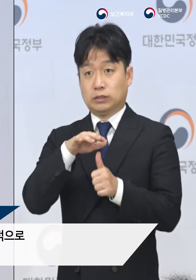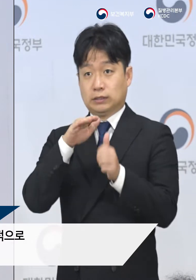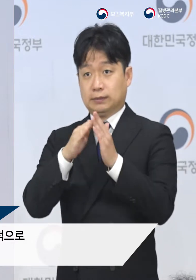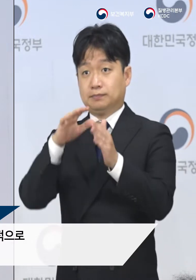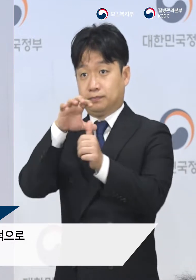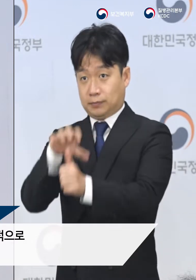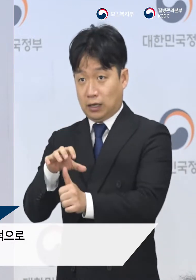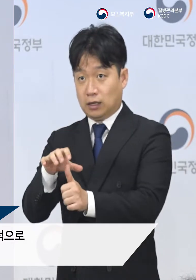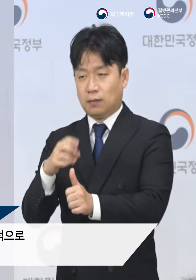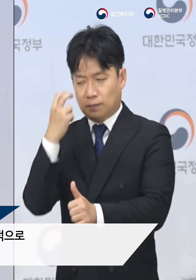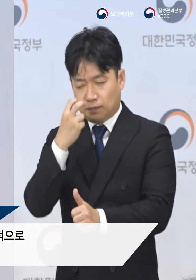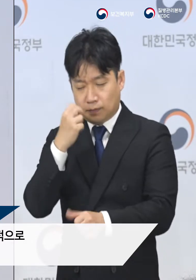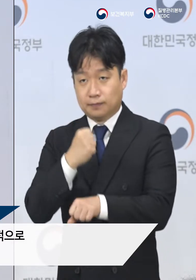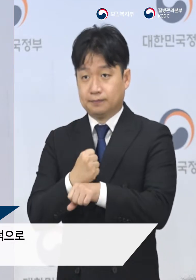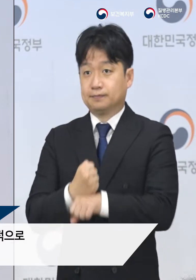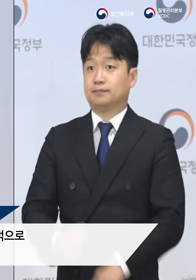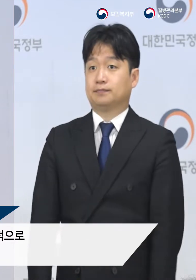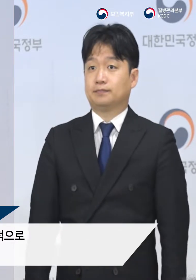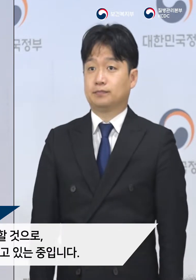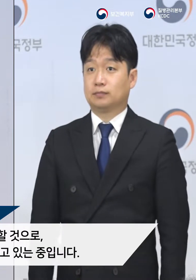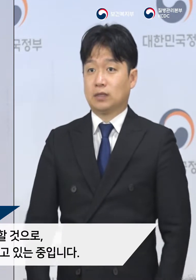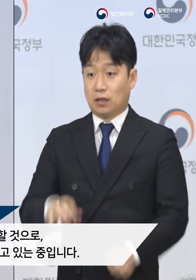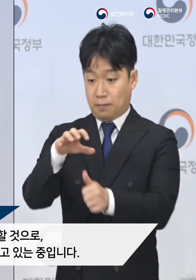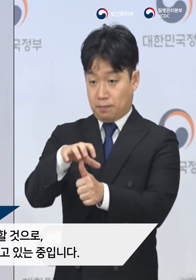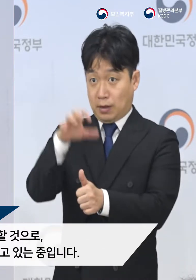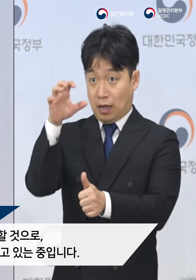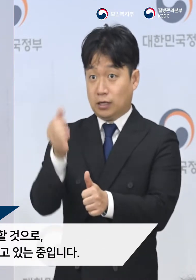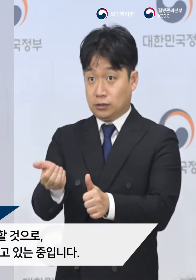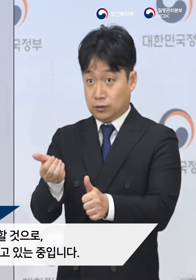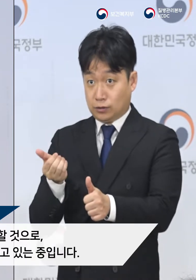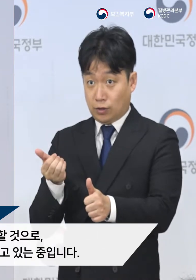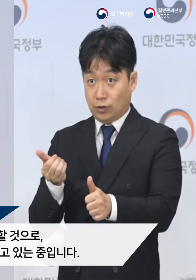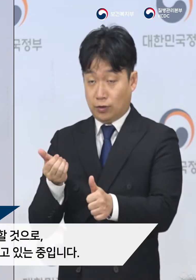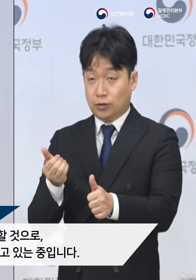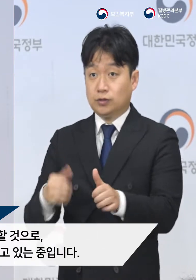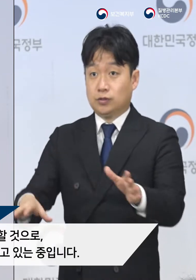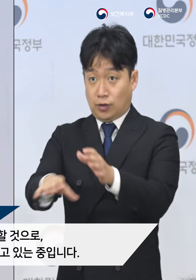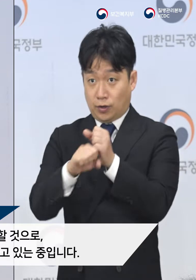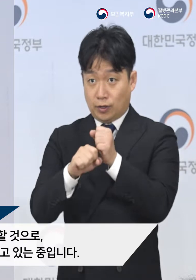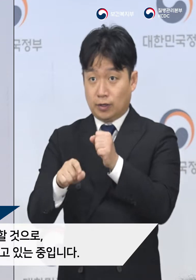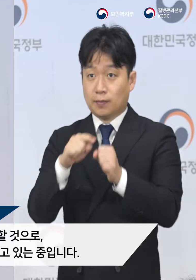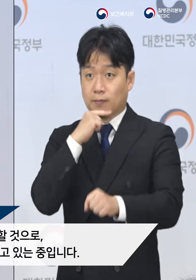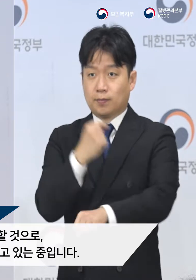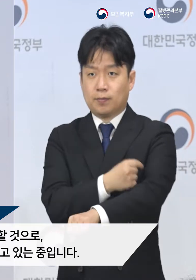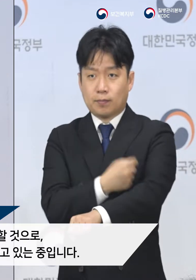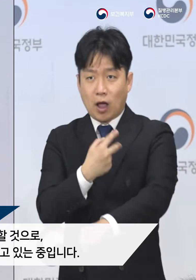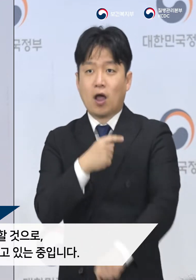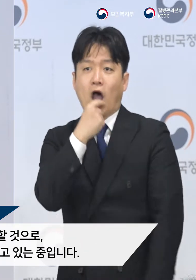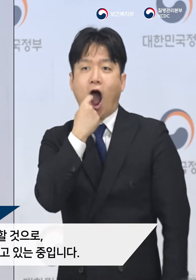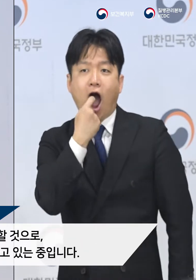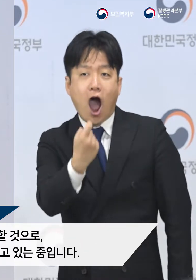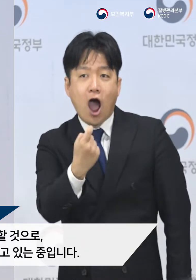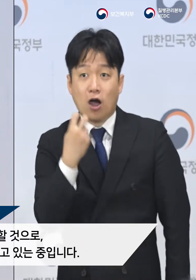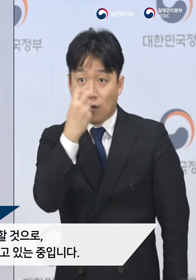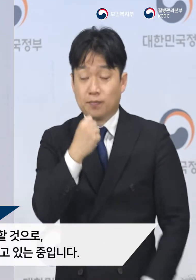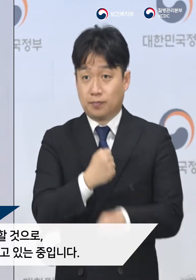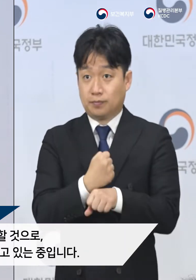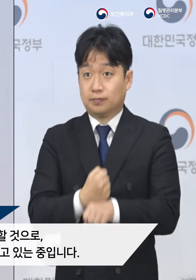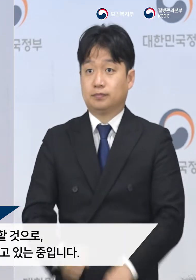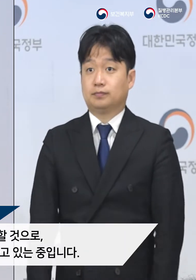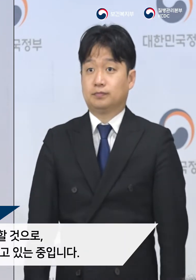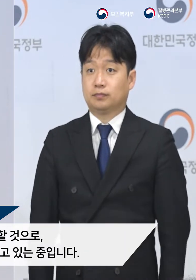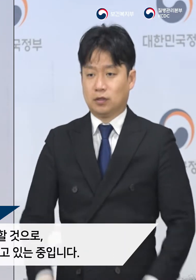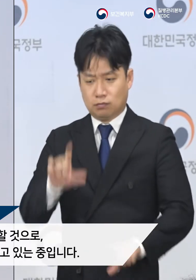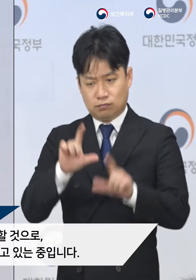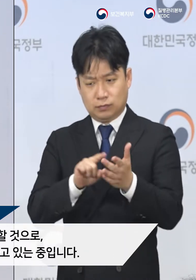도울 예정입니다. 격리 해제 전까지 이들 전원에 대한 진단검사를 실시할 것으로 우선